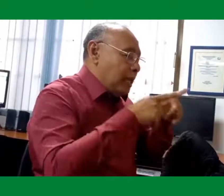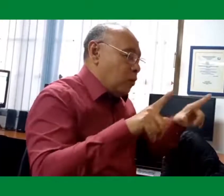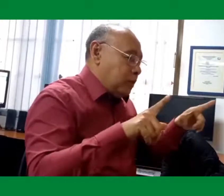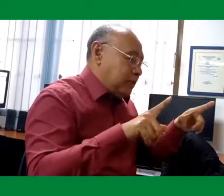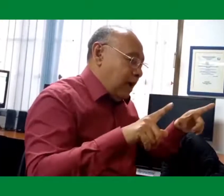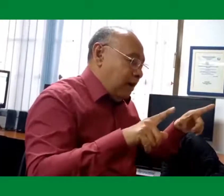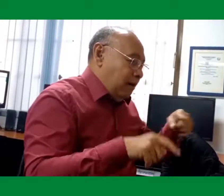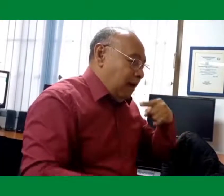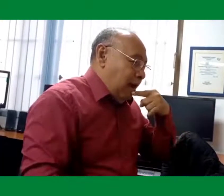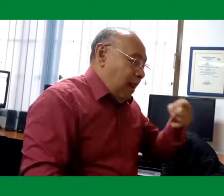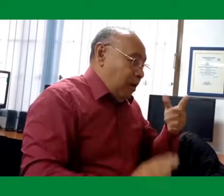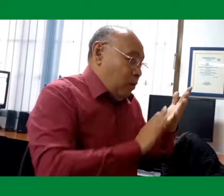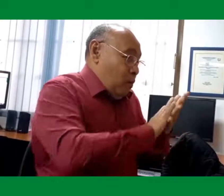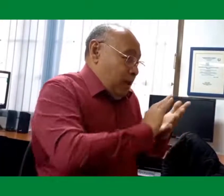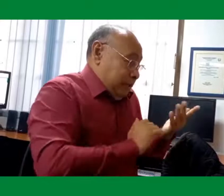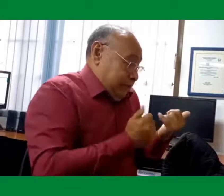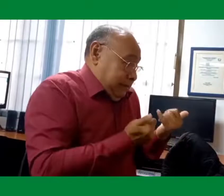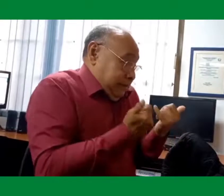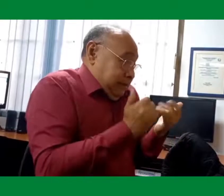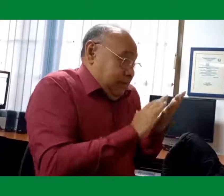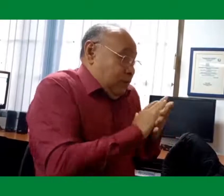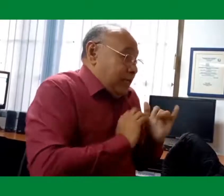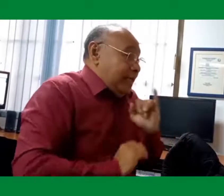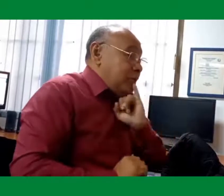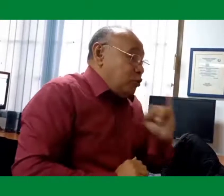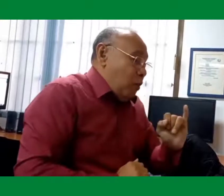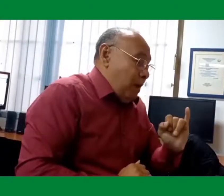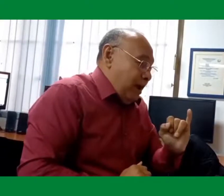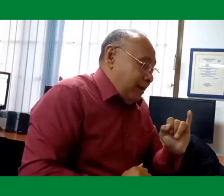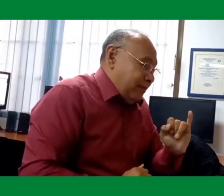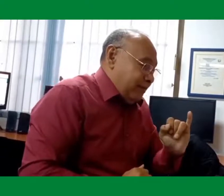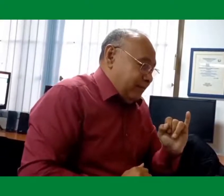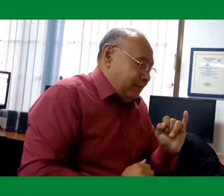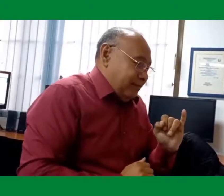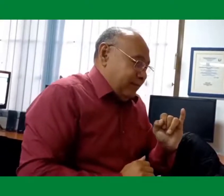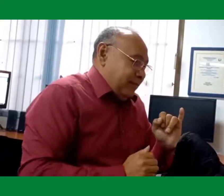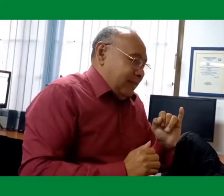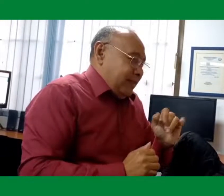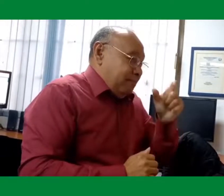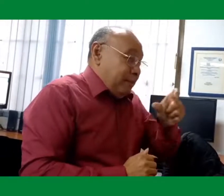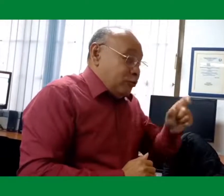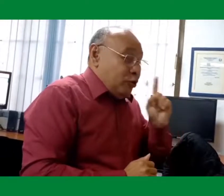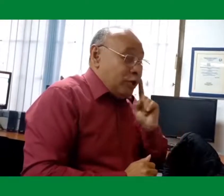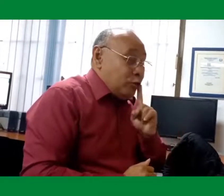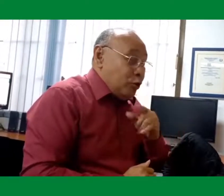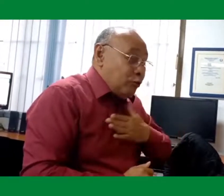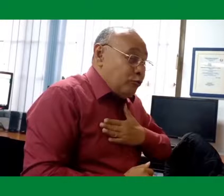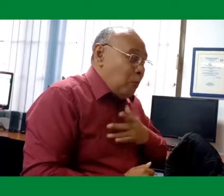asimismo nos deben reconocer como minoría lingüística, dado a que la lengua de señas colombiana